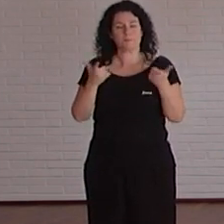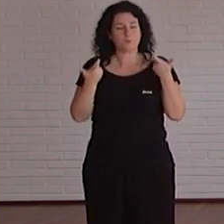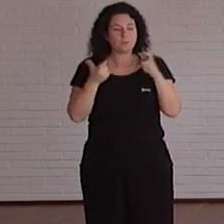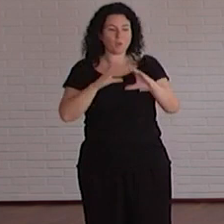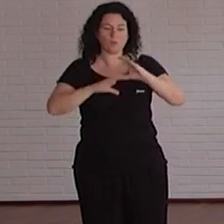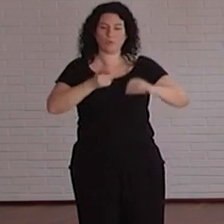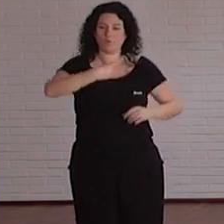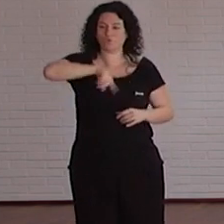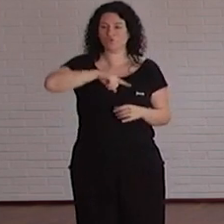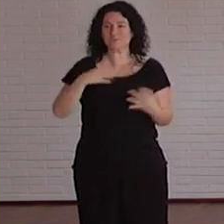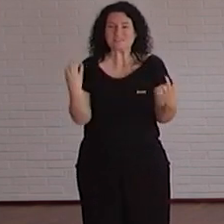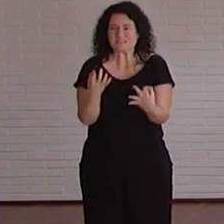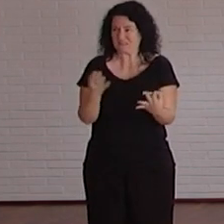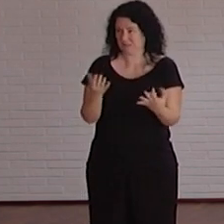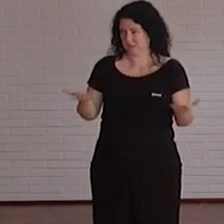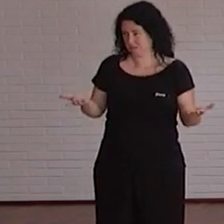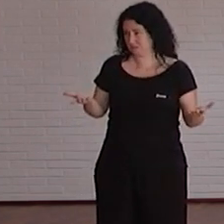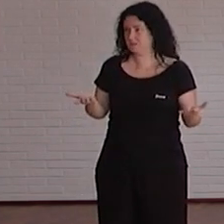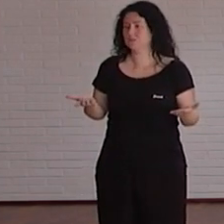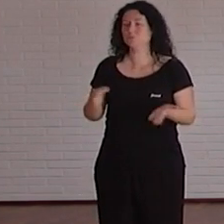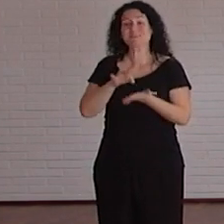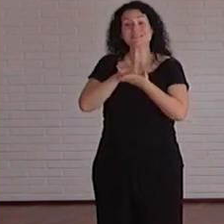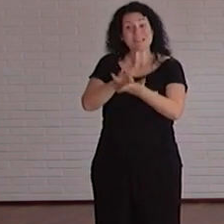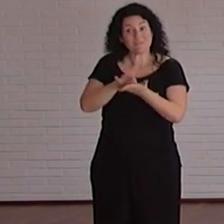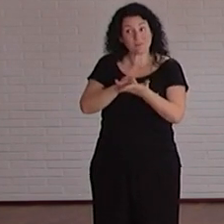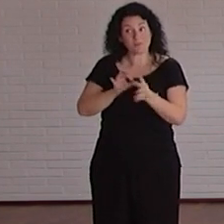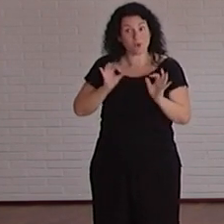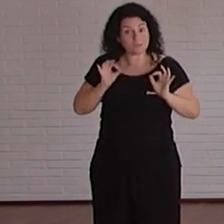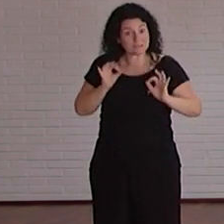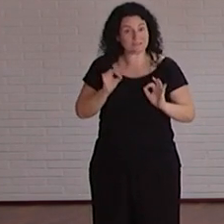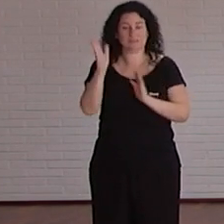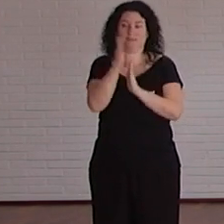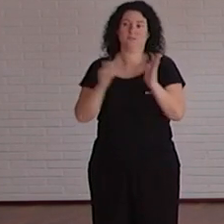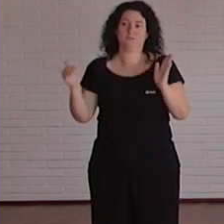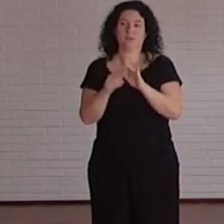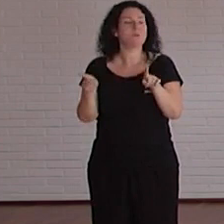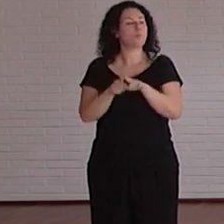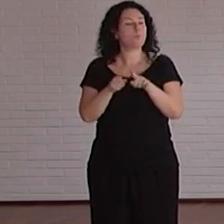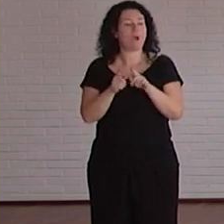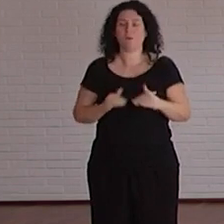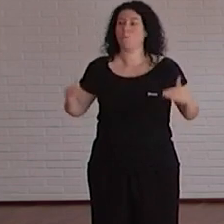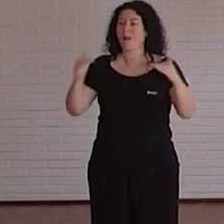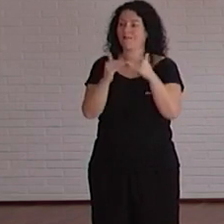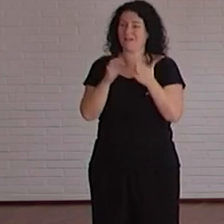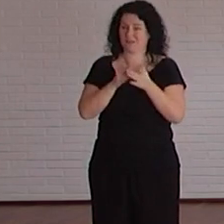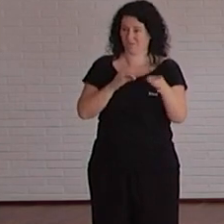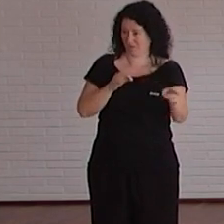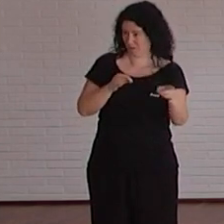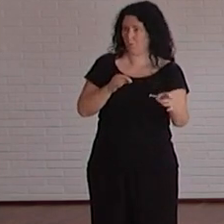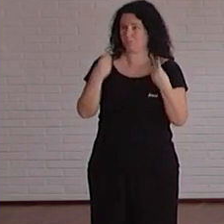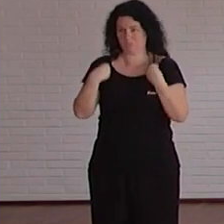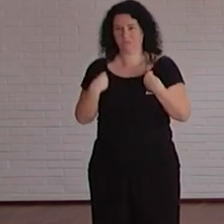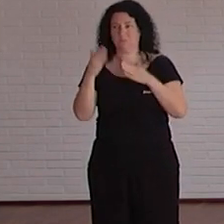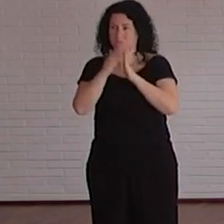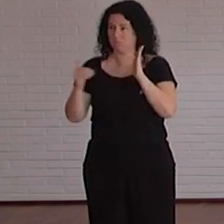comunicación nosotros somos un servicio transversal como ocurre con la unidad de igualdad como ocurre con esta misma unidad de accesibilidad